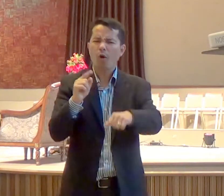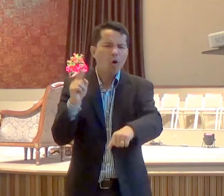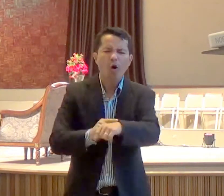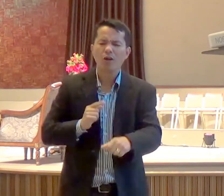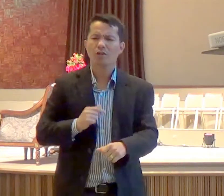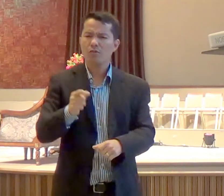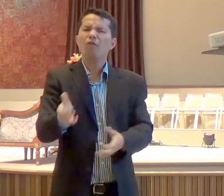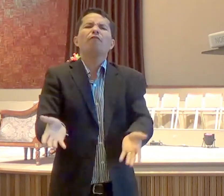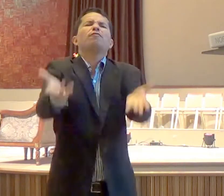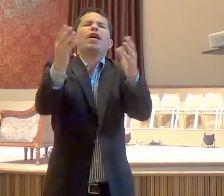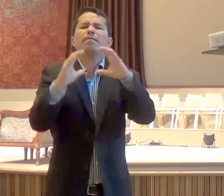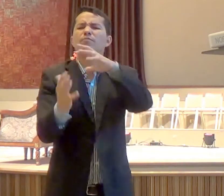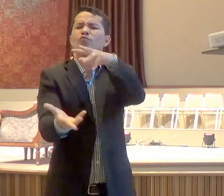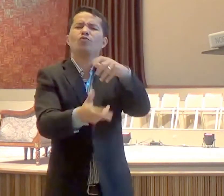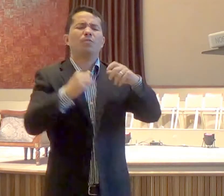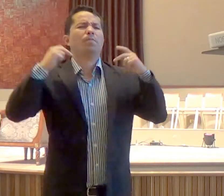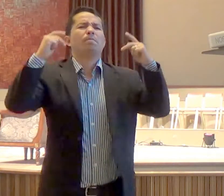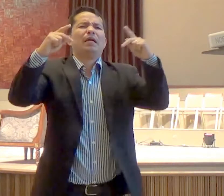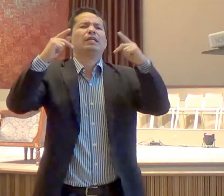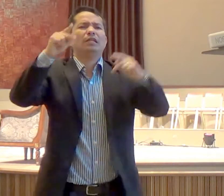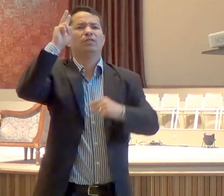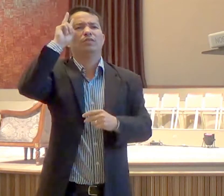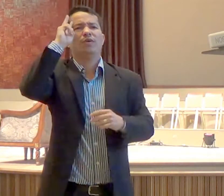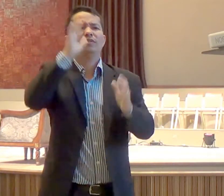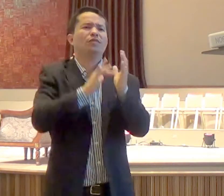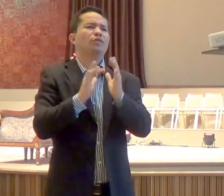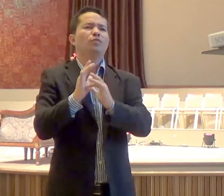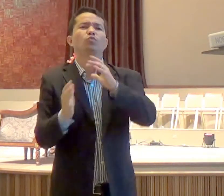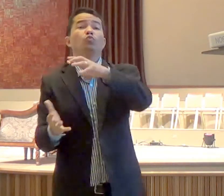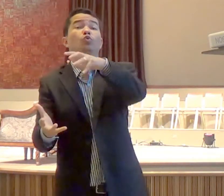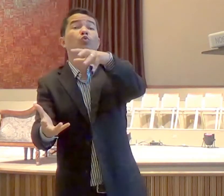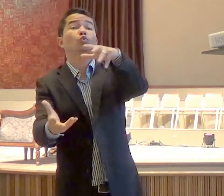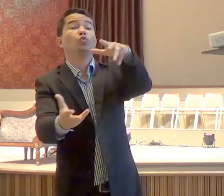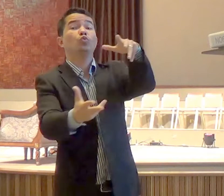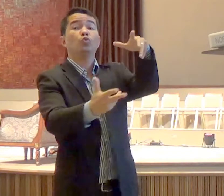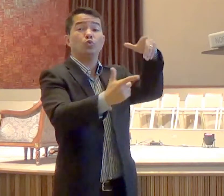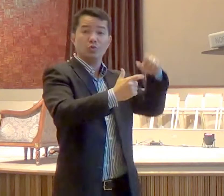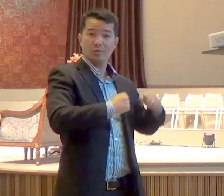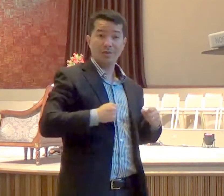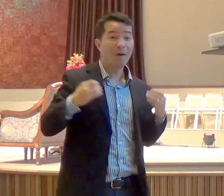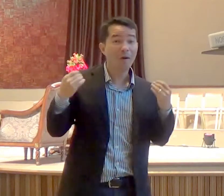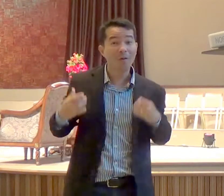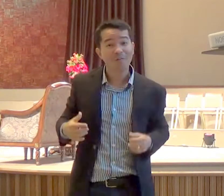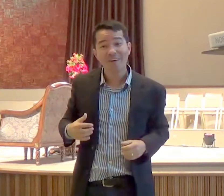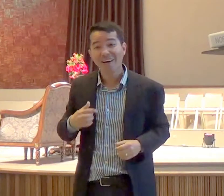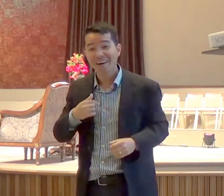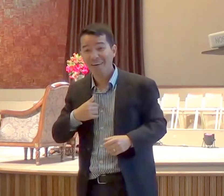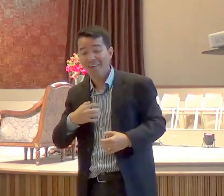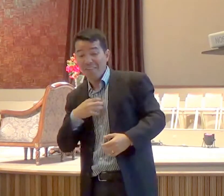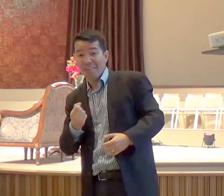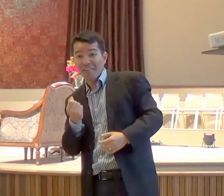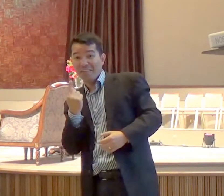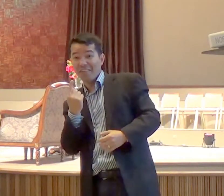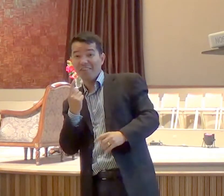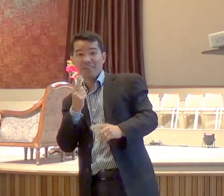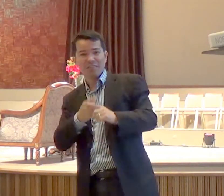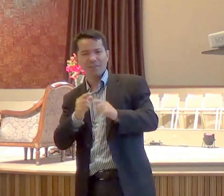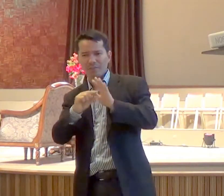a toda criatura, eu acho assim, parece estranho isso, que no versículo 14 Jesus